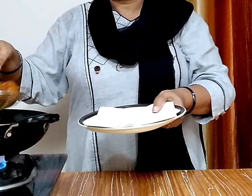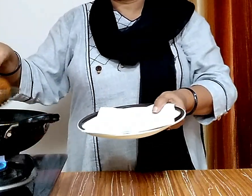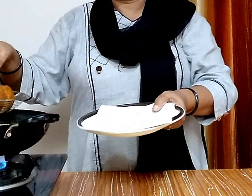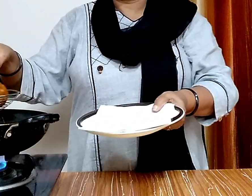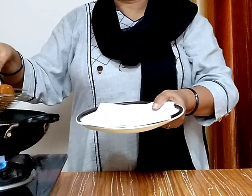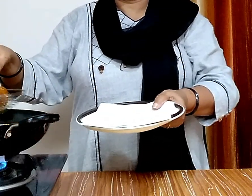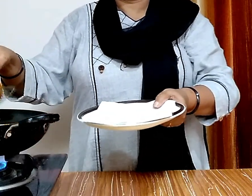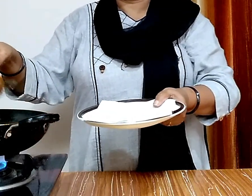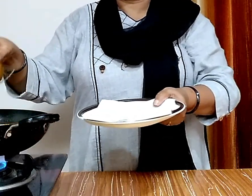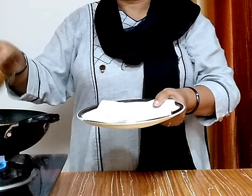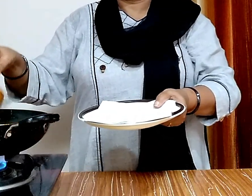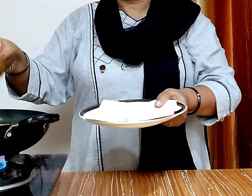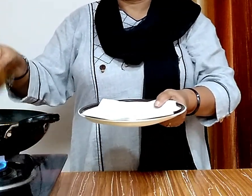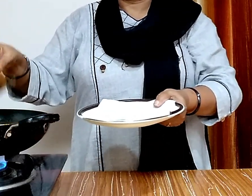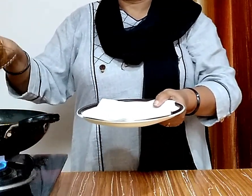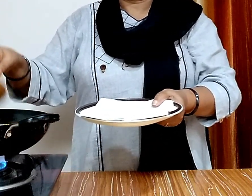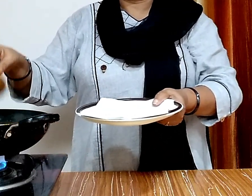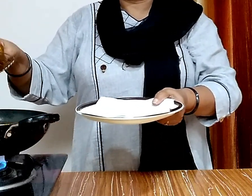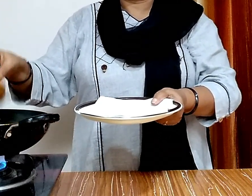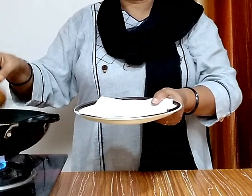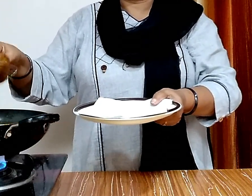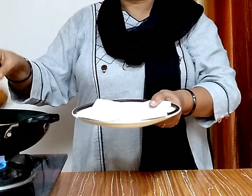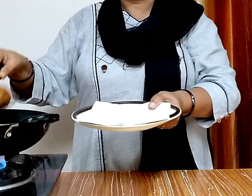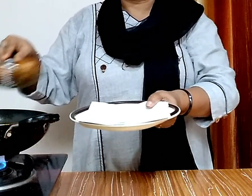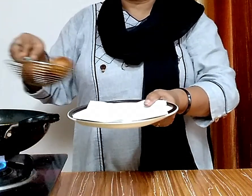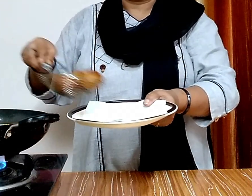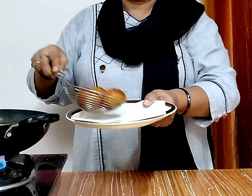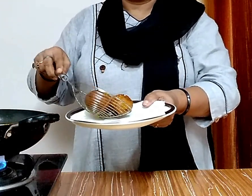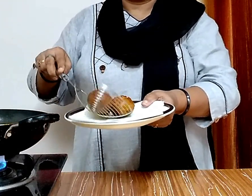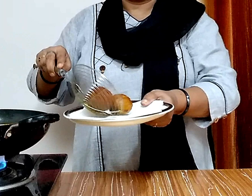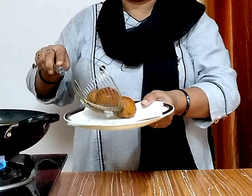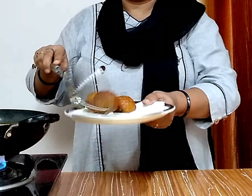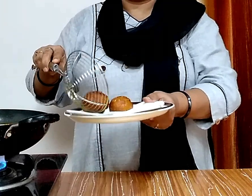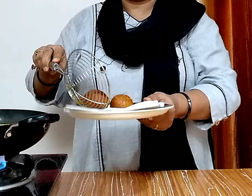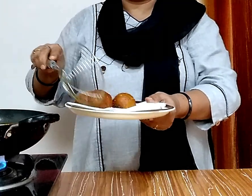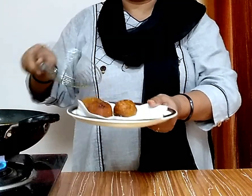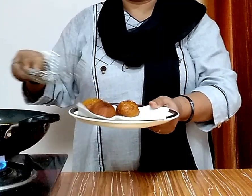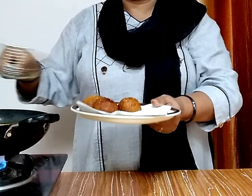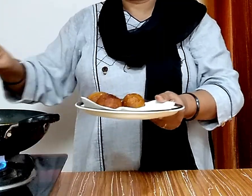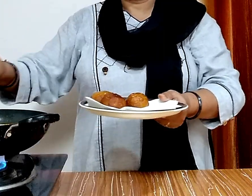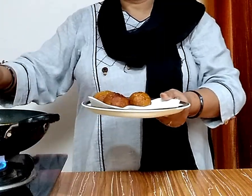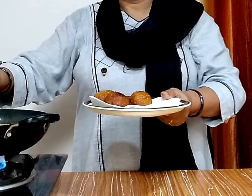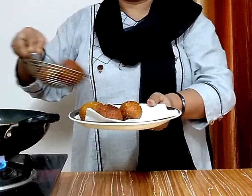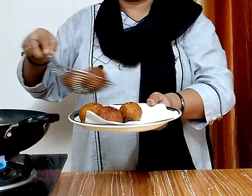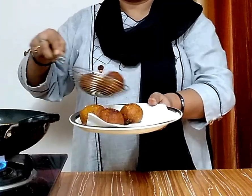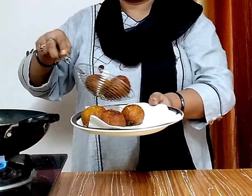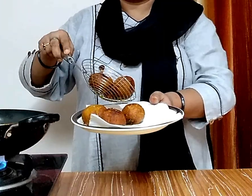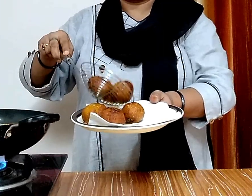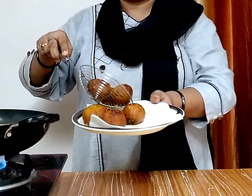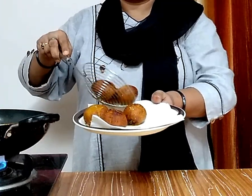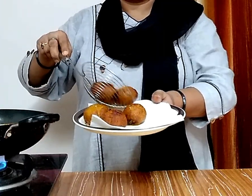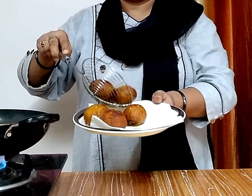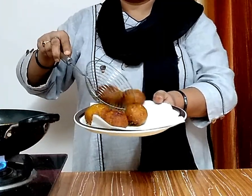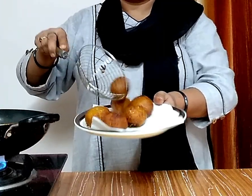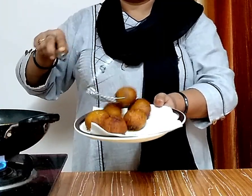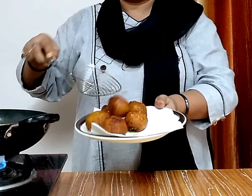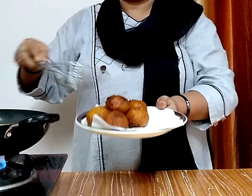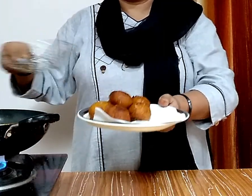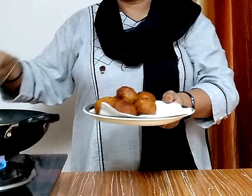परेड रोल बनकर तयार है